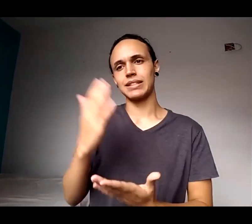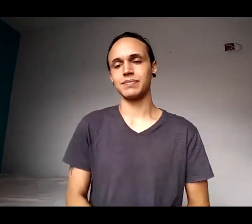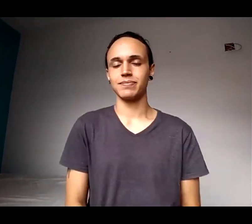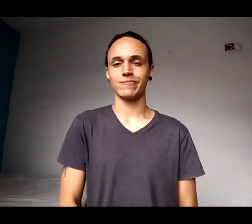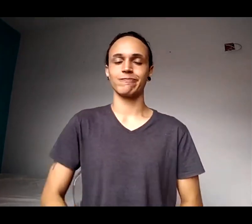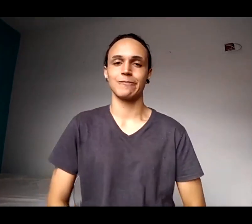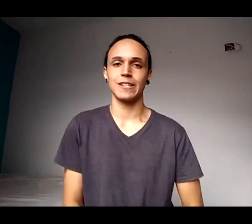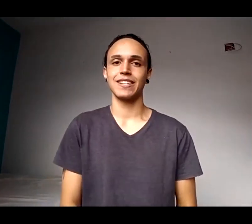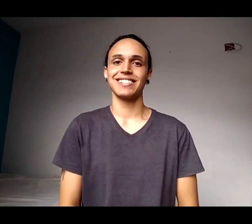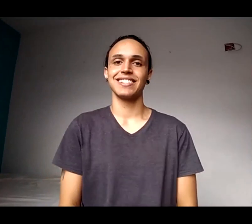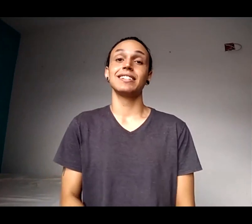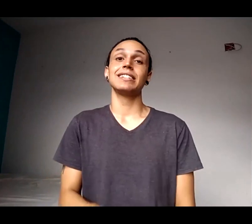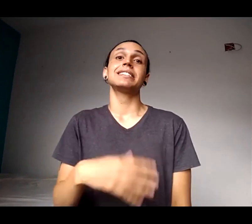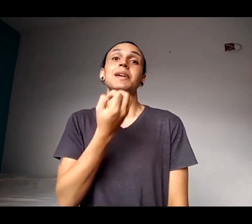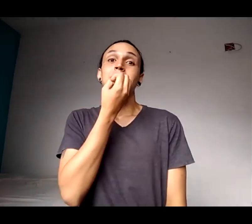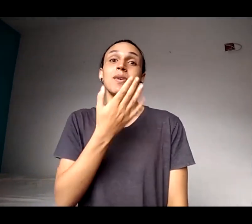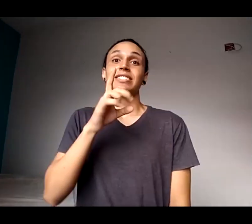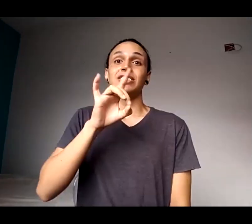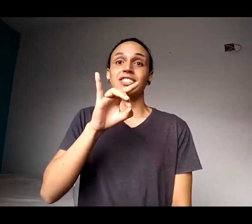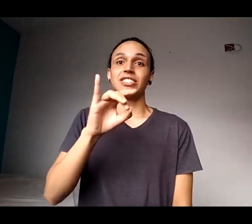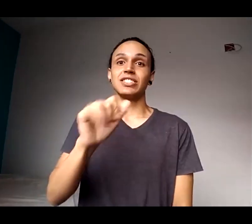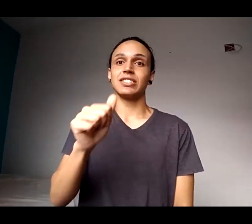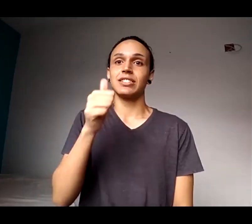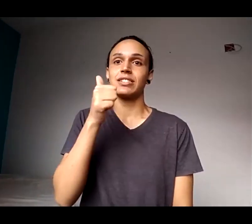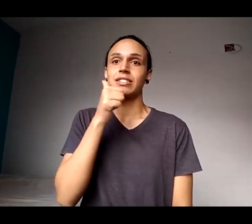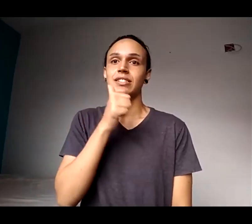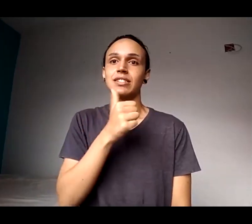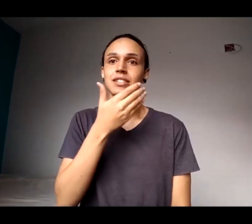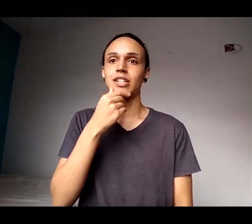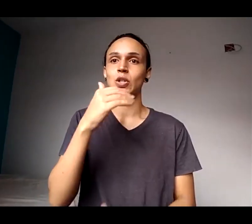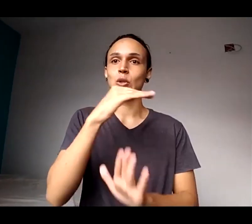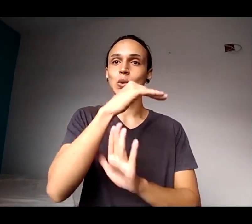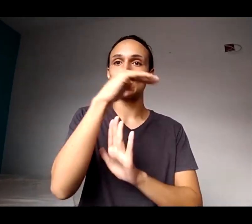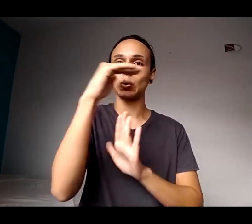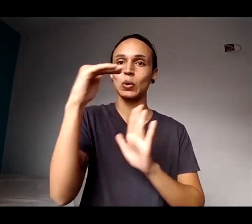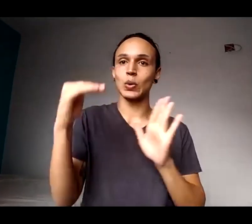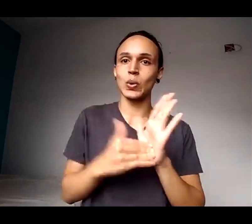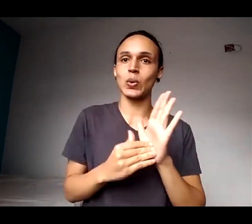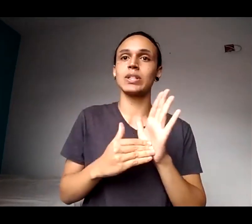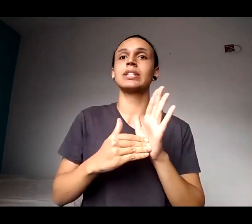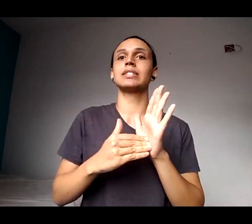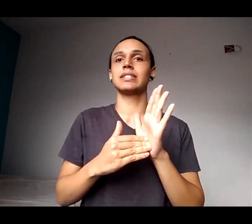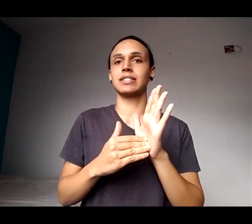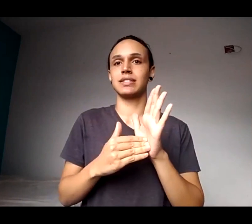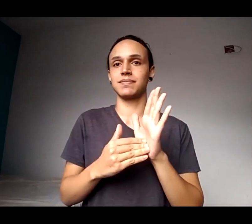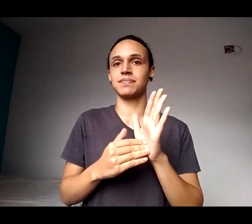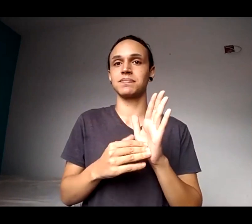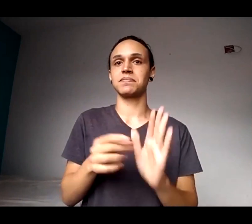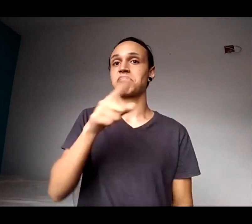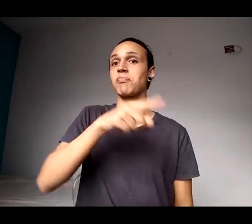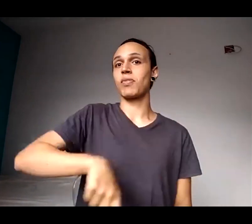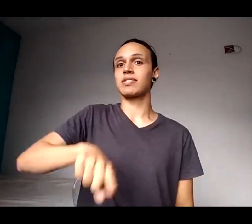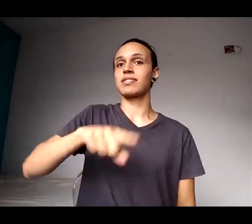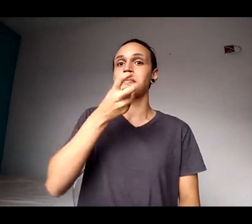Bom dia a todas, a todas e todos, sejam bem-vindos a esse nono encontro virtual de